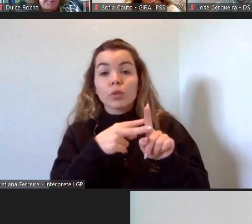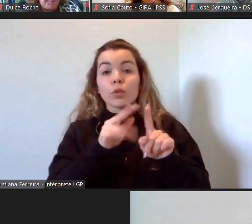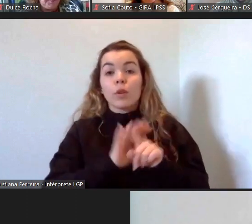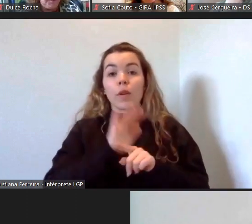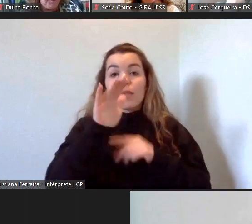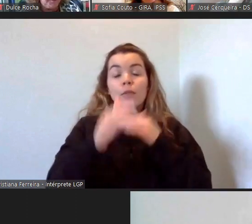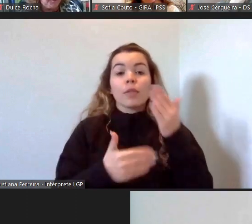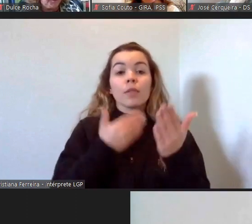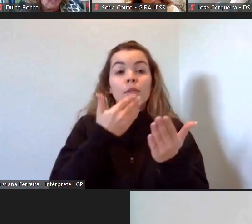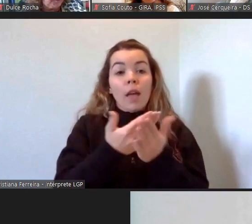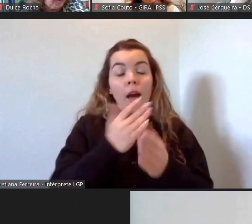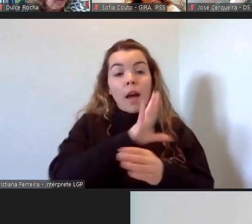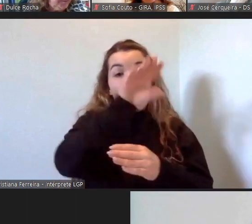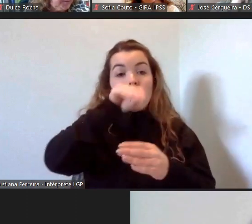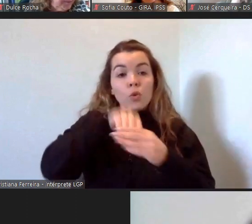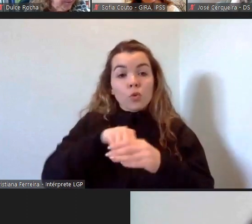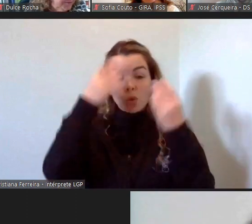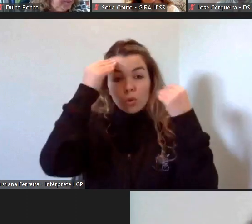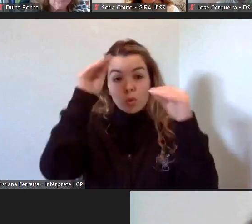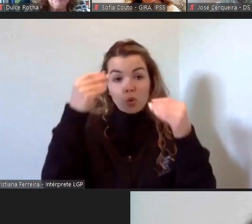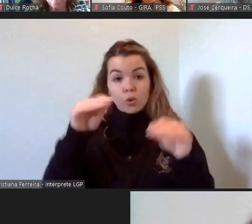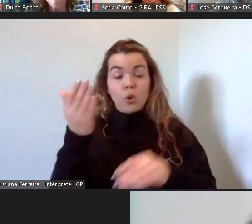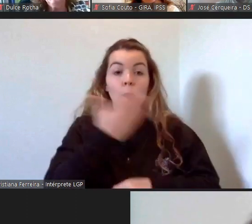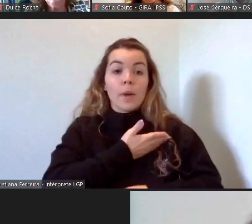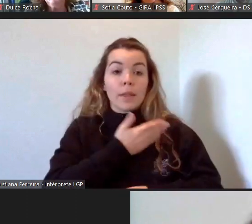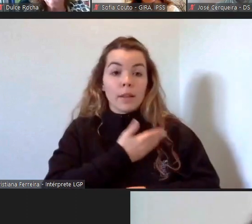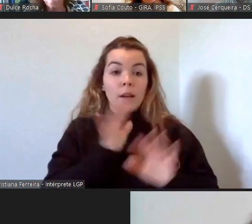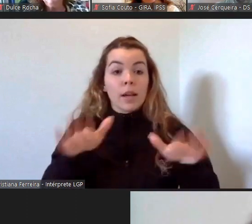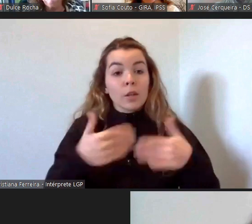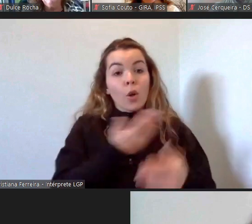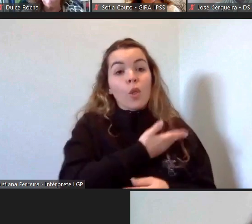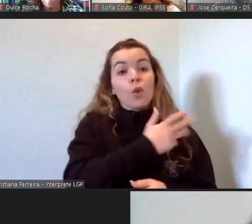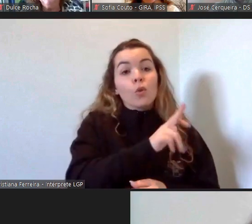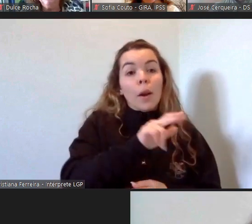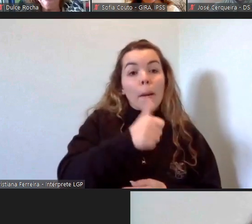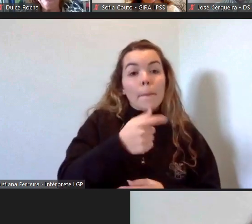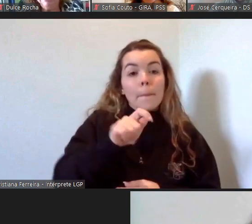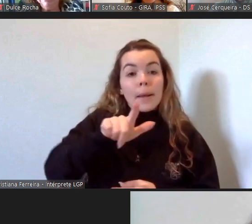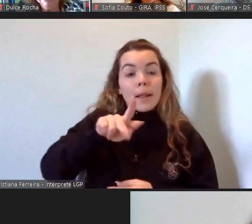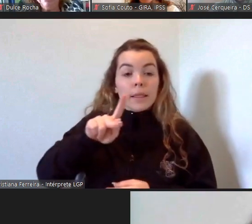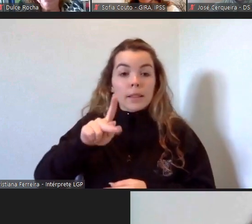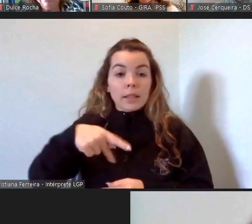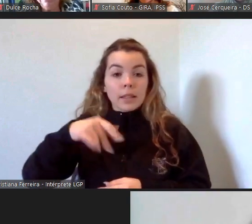da inclusão e da educação para os direitos. Doutora Bélgues, muito obrigada, a palavra é sua.